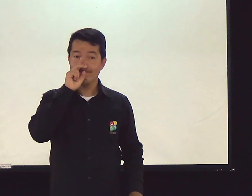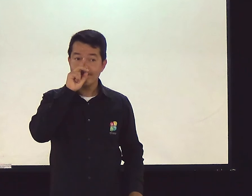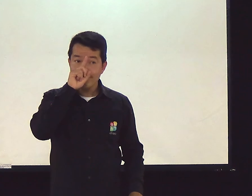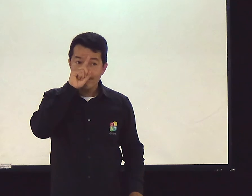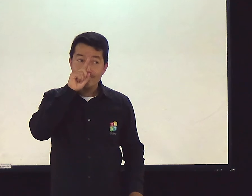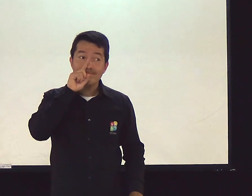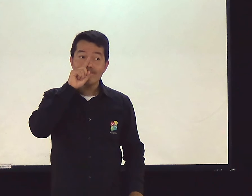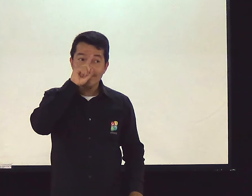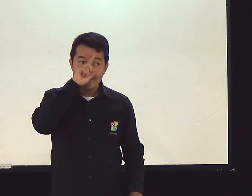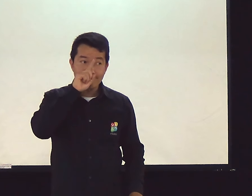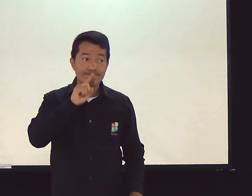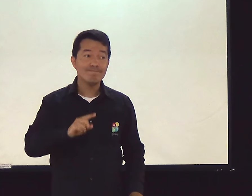Porque é perigoso.